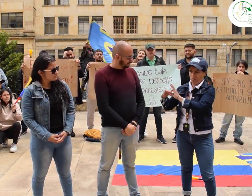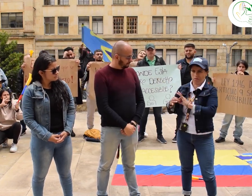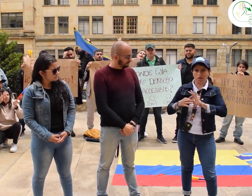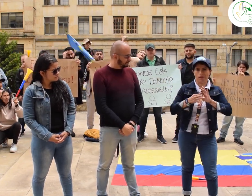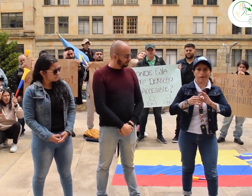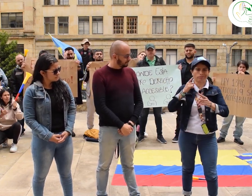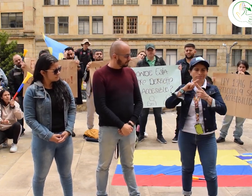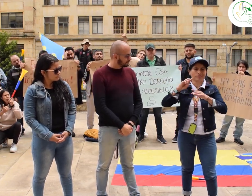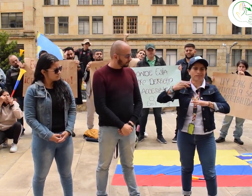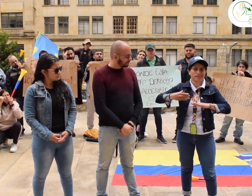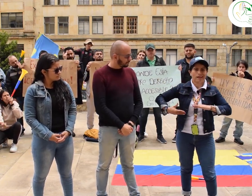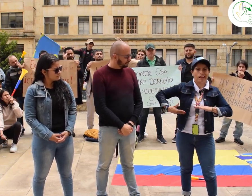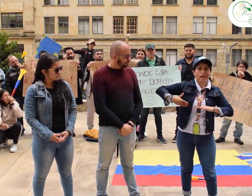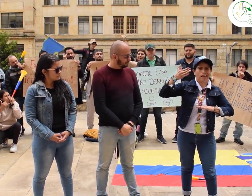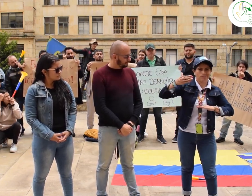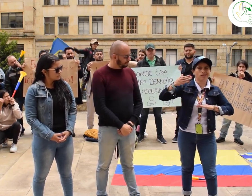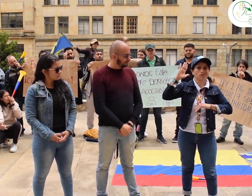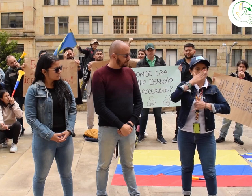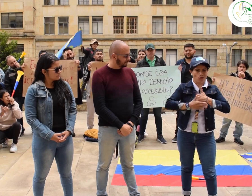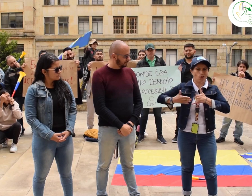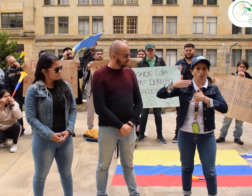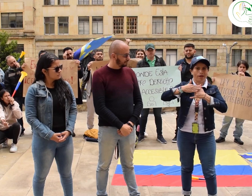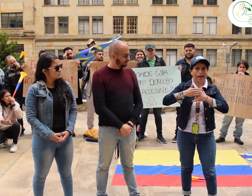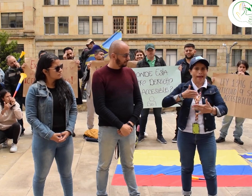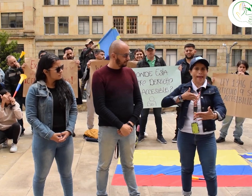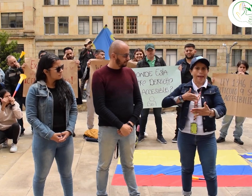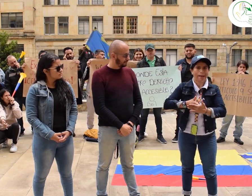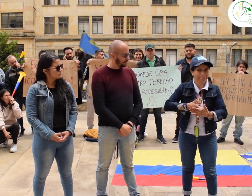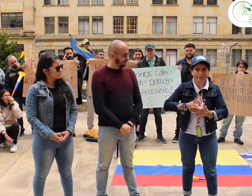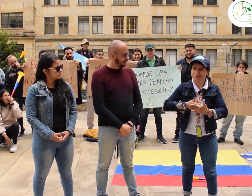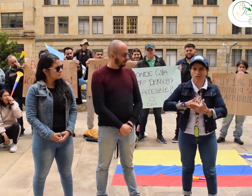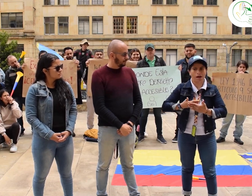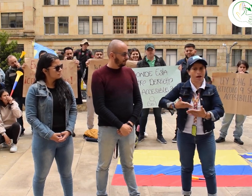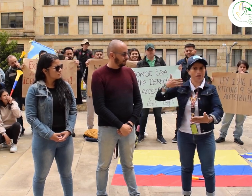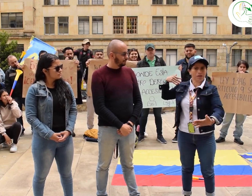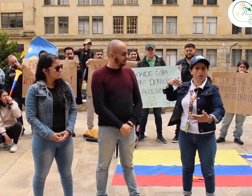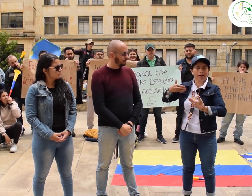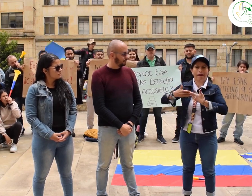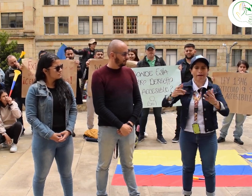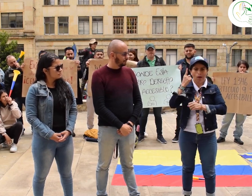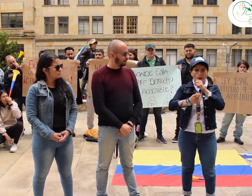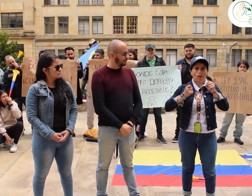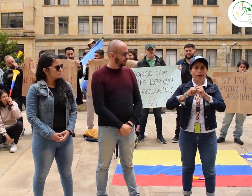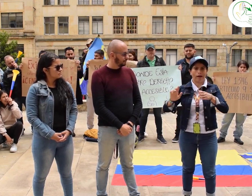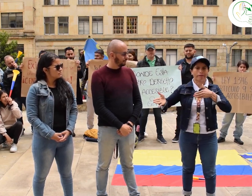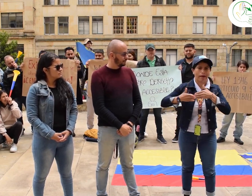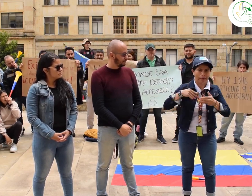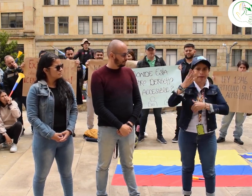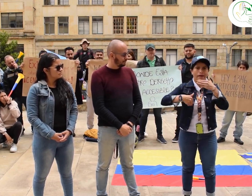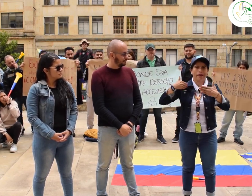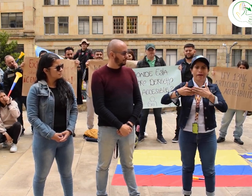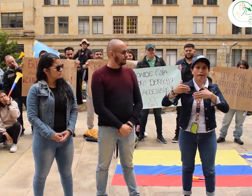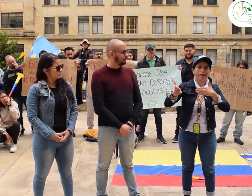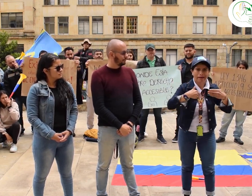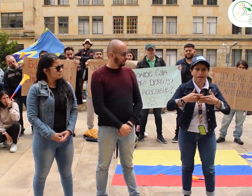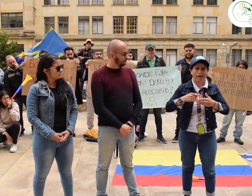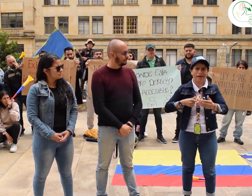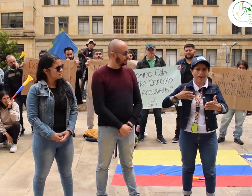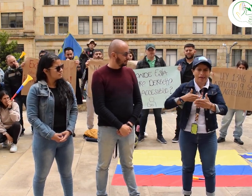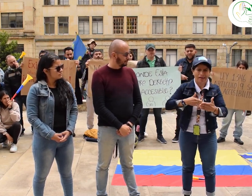Ligado a lo que dicen mis compañeros, representando a la tercera edad de las personas sordas de Colombia y un poco manifestando el cierre